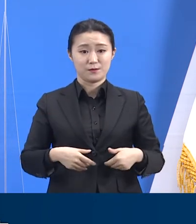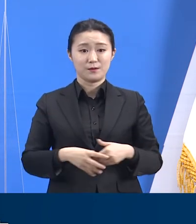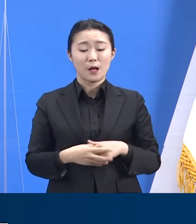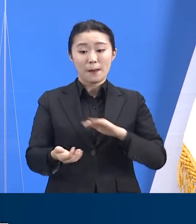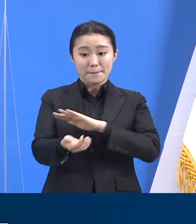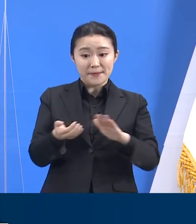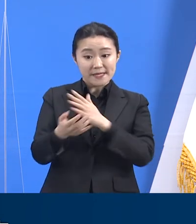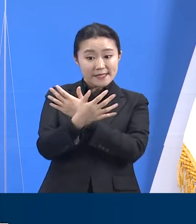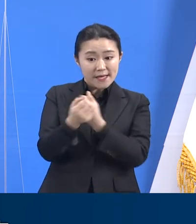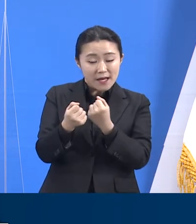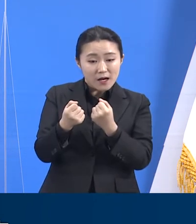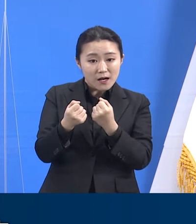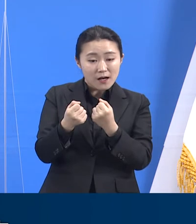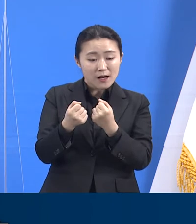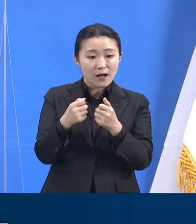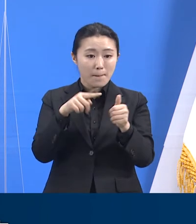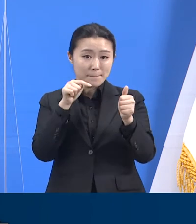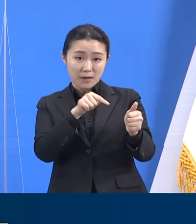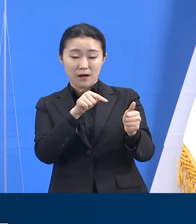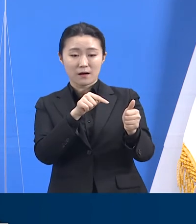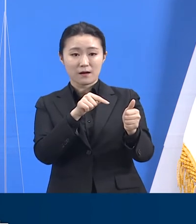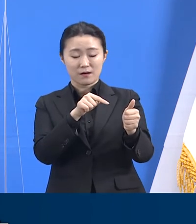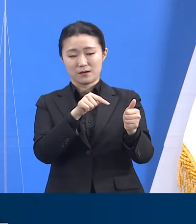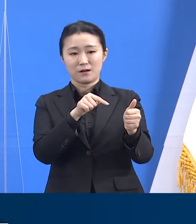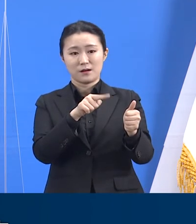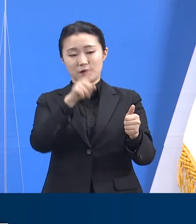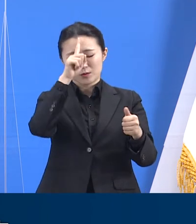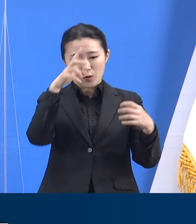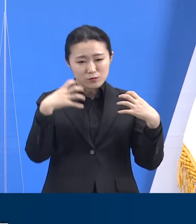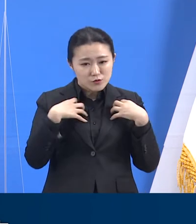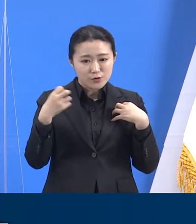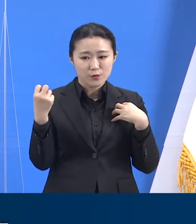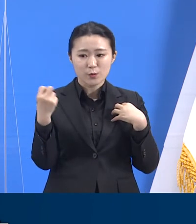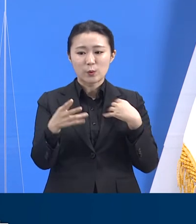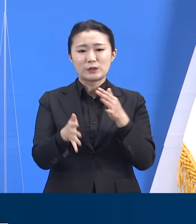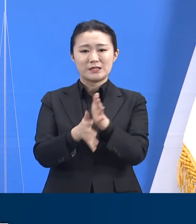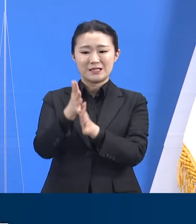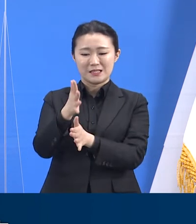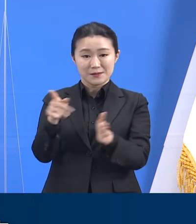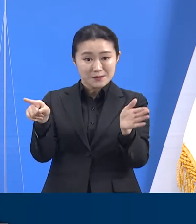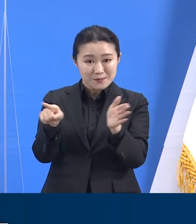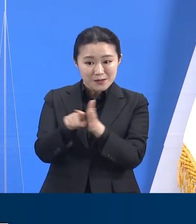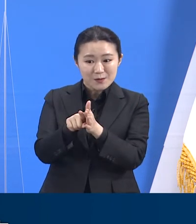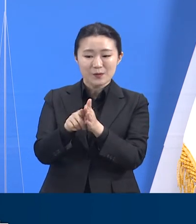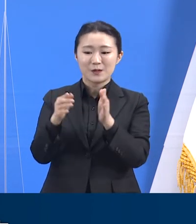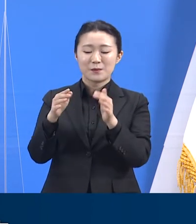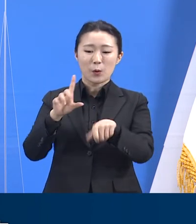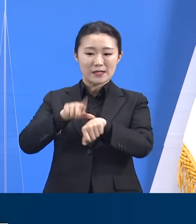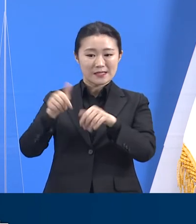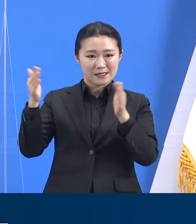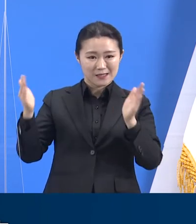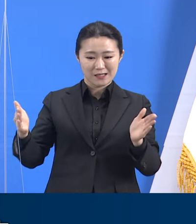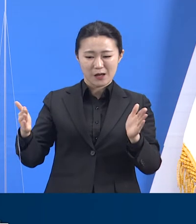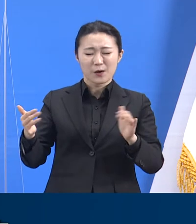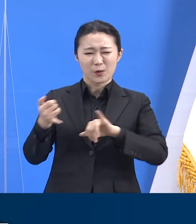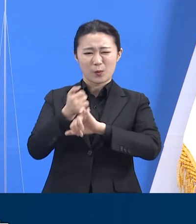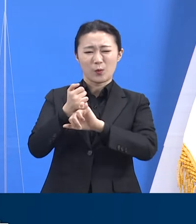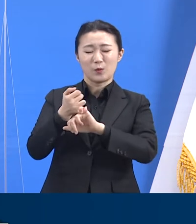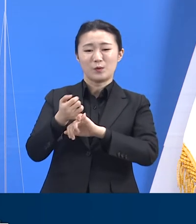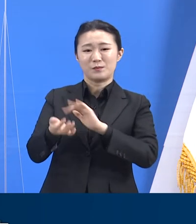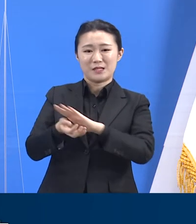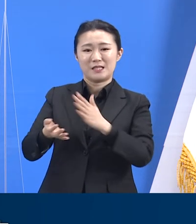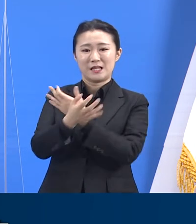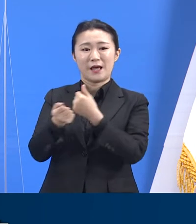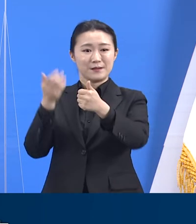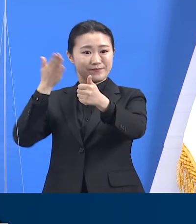대상자들은 정부와 지자체를 신뢰하면서 기간 내에 예약 신청을 해주십시오. 위탁 의료기관